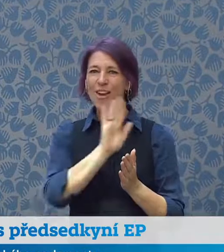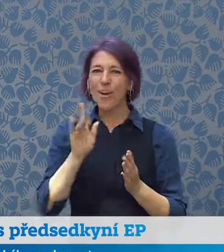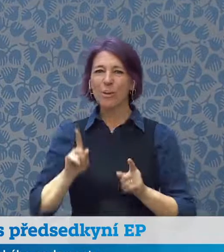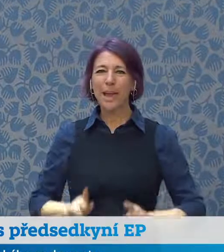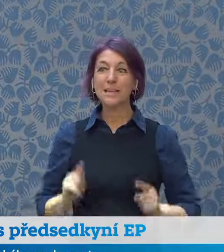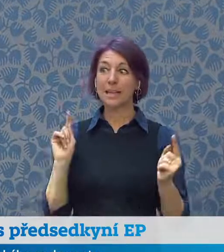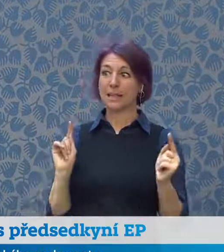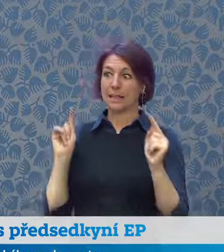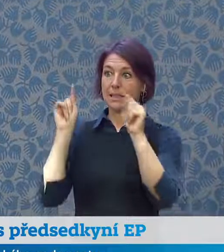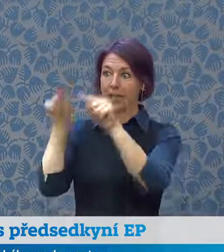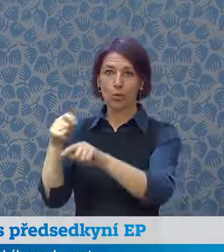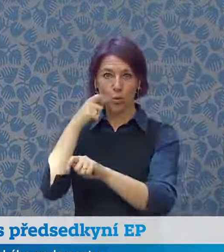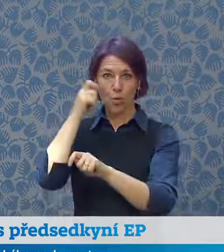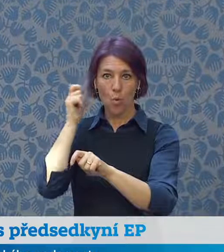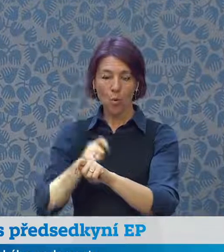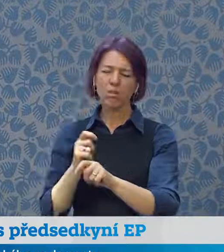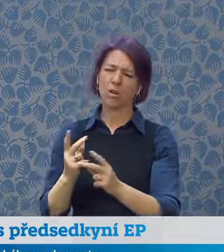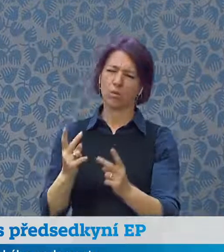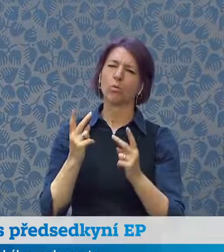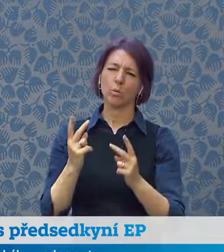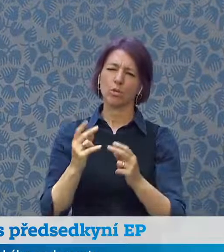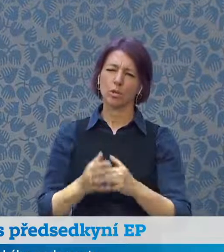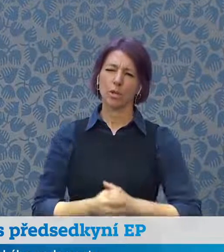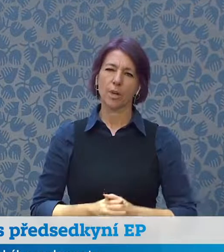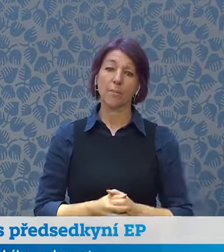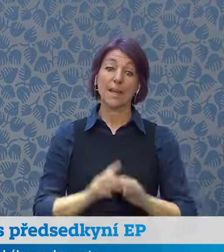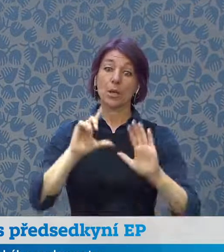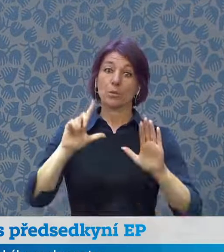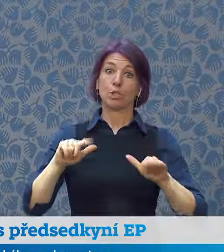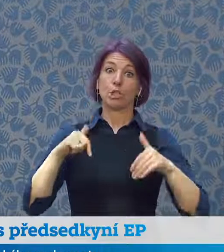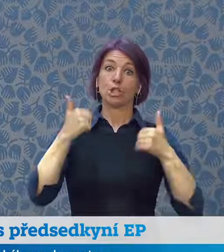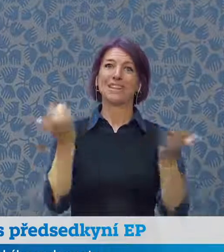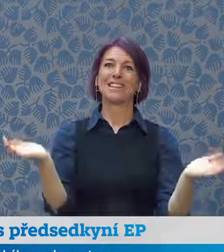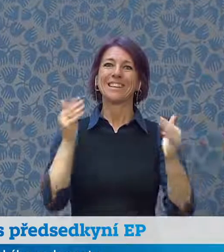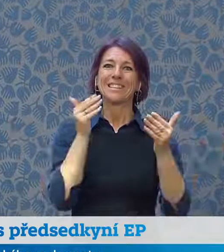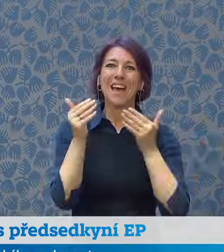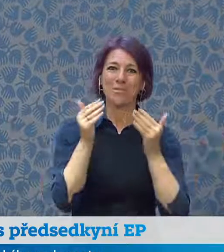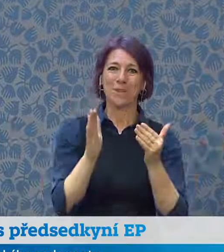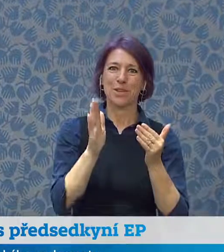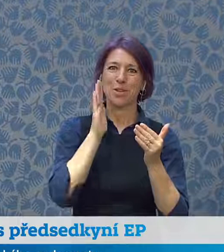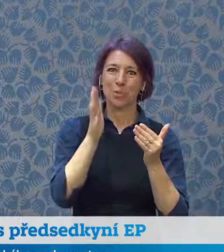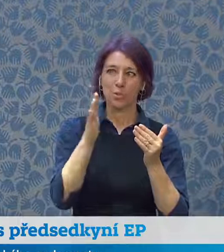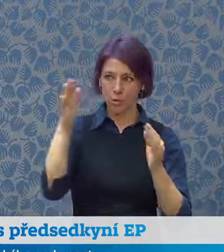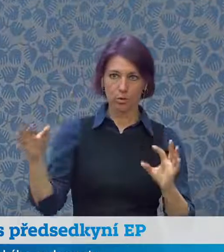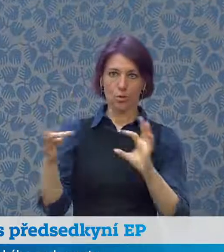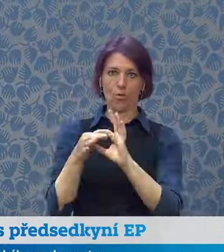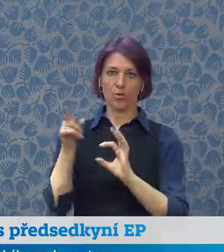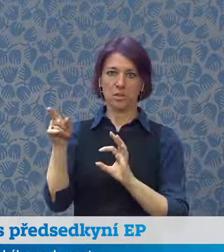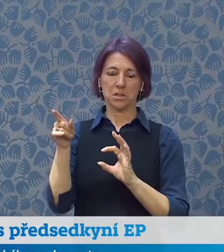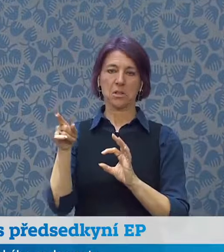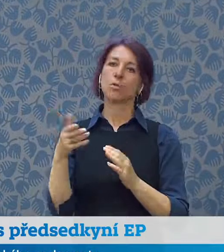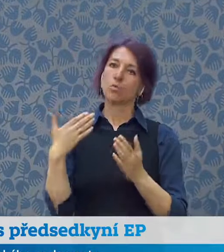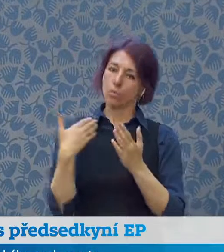budeme řešit, nebo o čem budeme rozhodovat příští týden a chtěla bych ocenit nejen